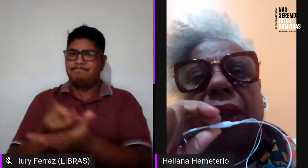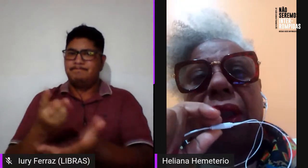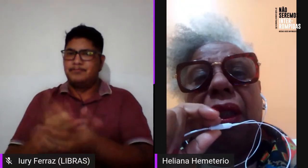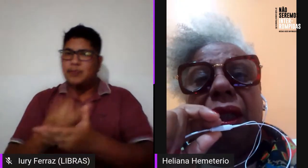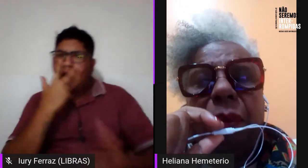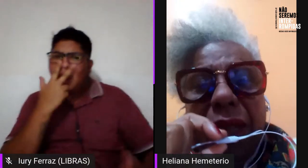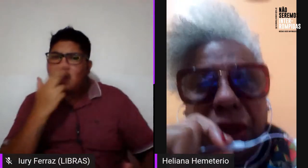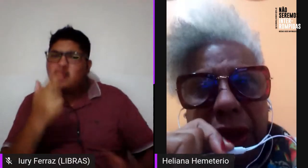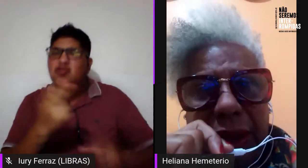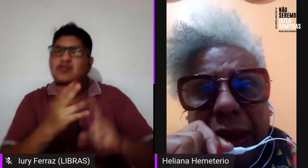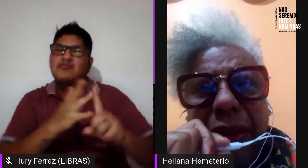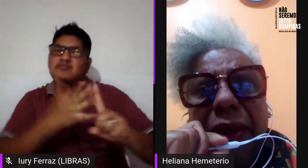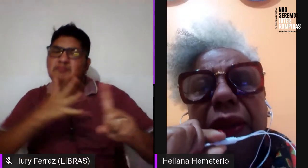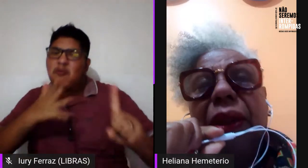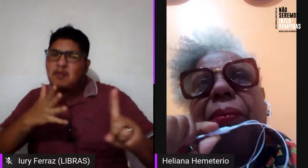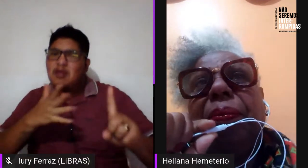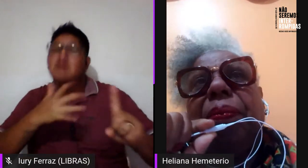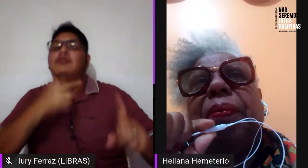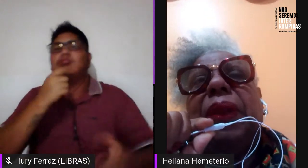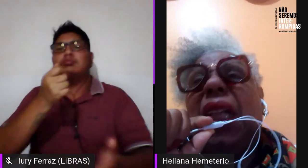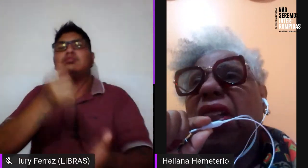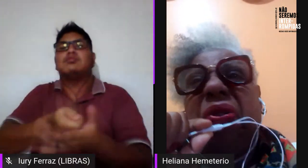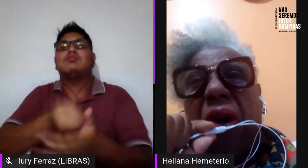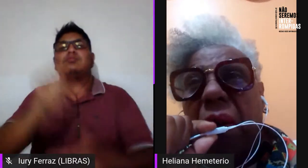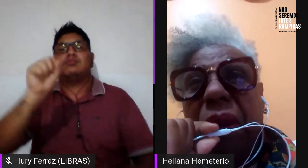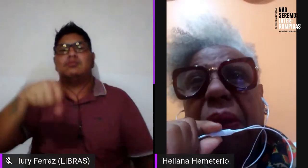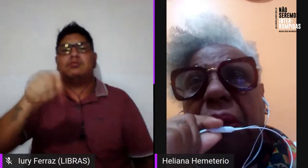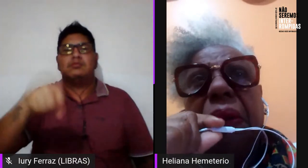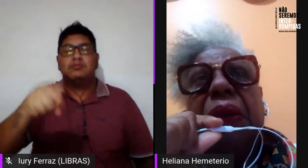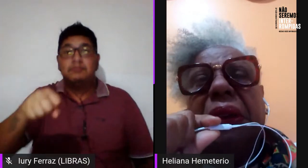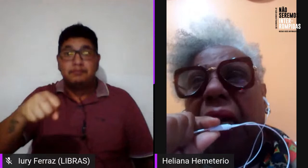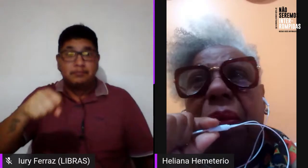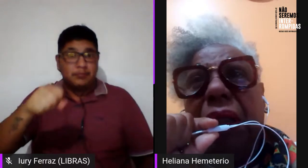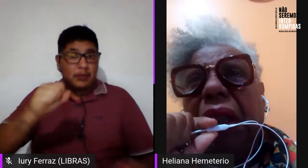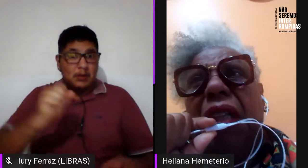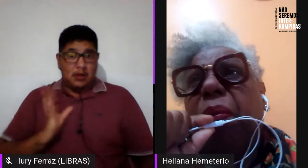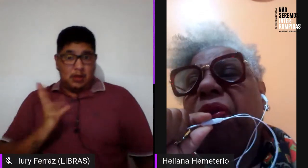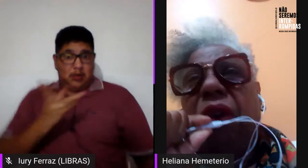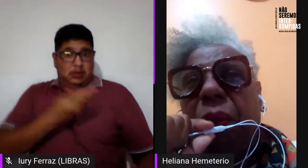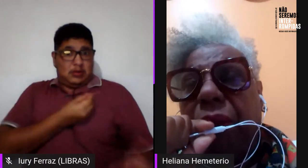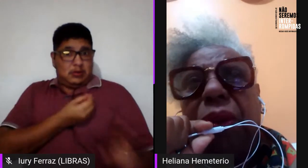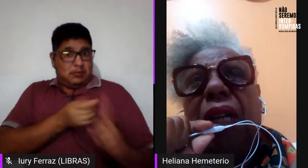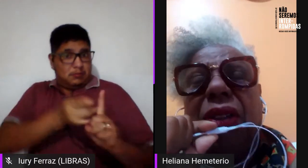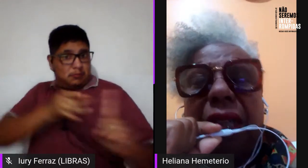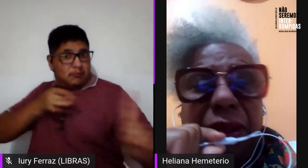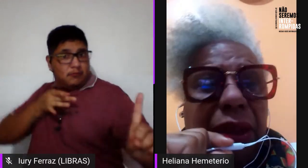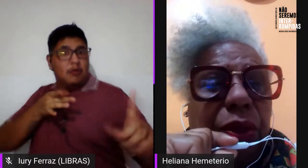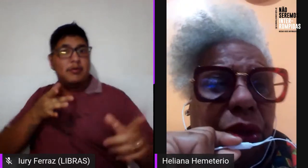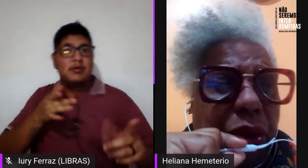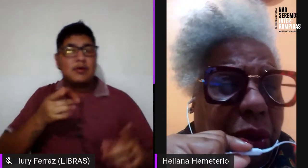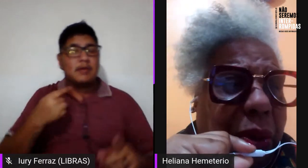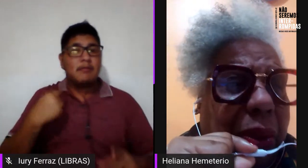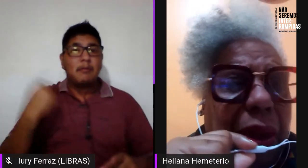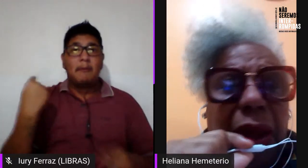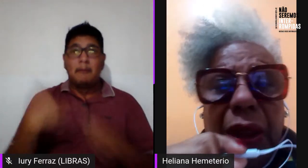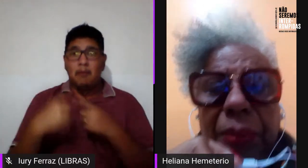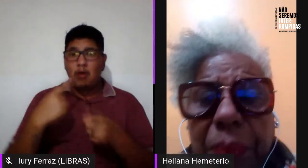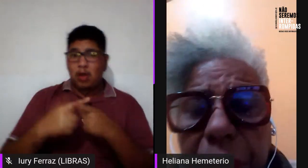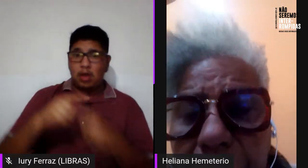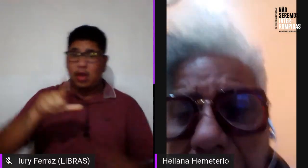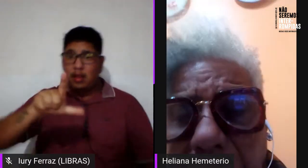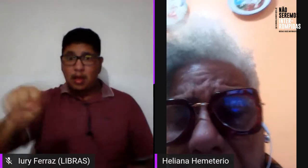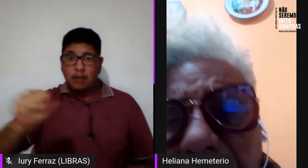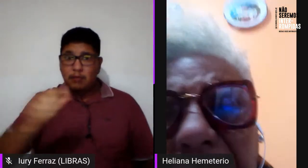LGBT machista, transfóbico, sabe? Lesbofóbico, as lésbicas continuam